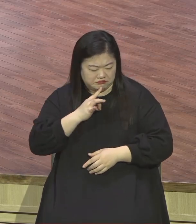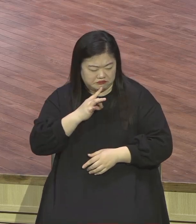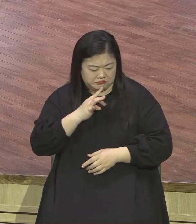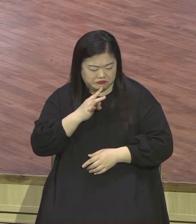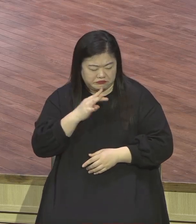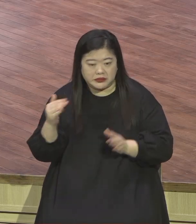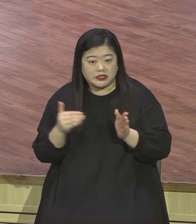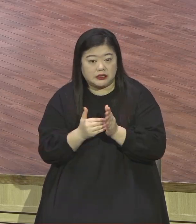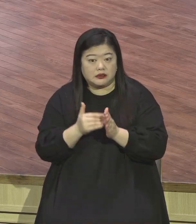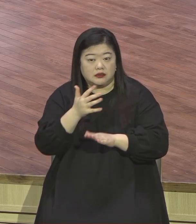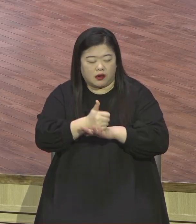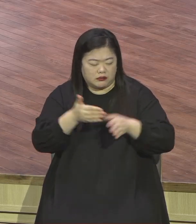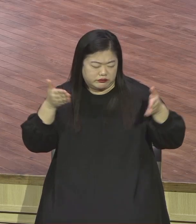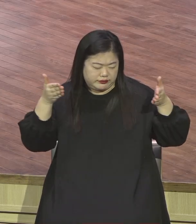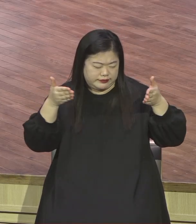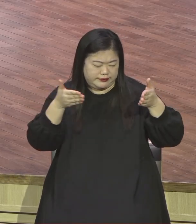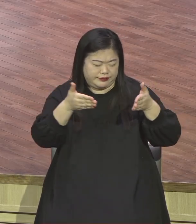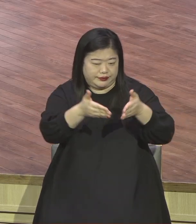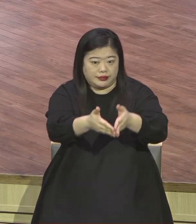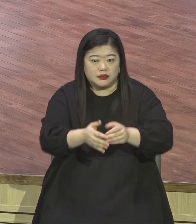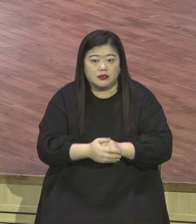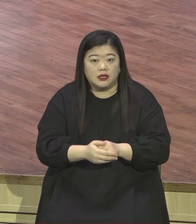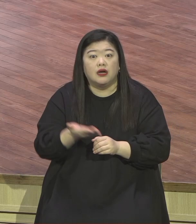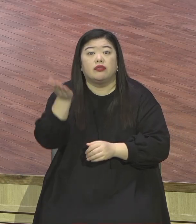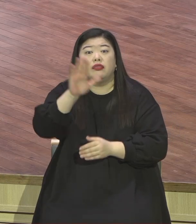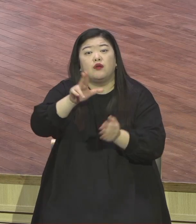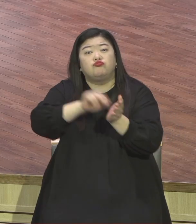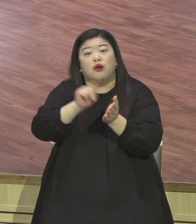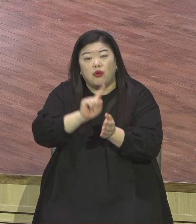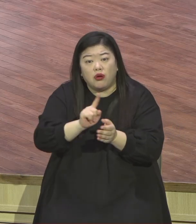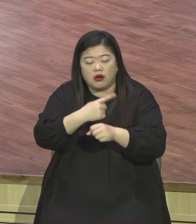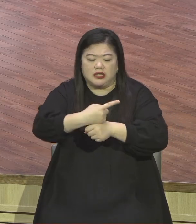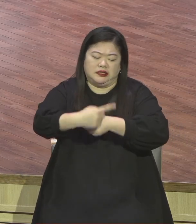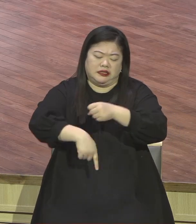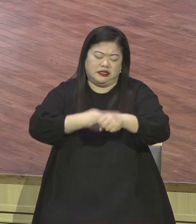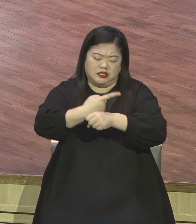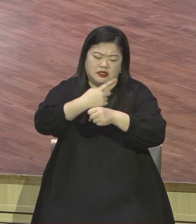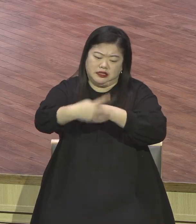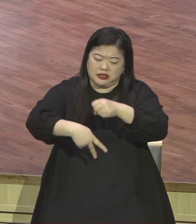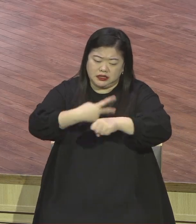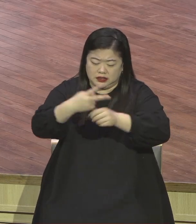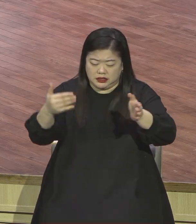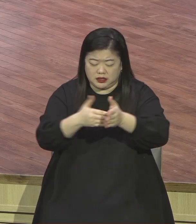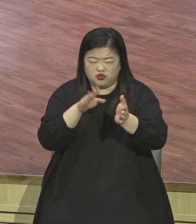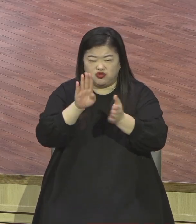그거 아니에요 너무 힘들었다고 솔직히 우리는 하고 나니까